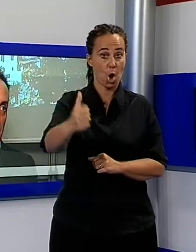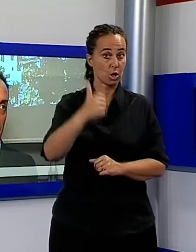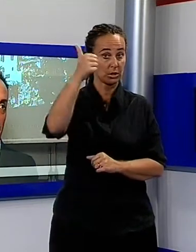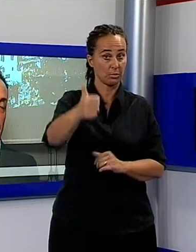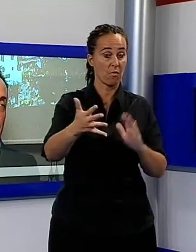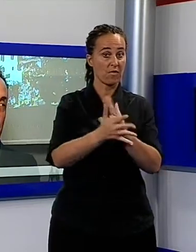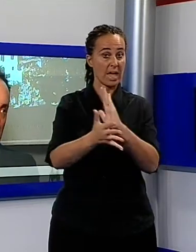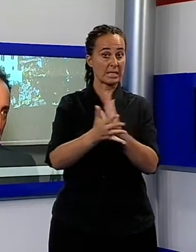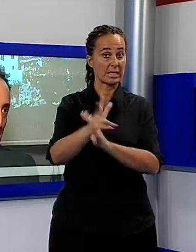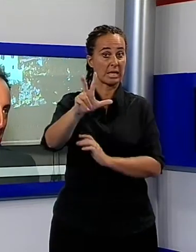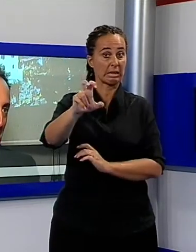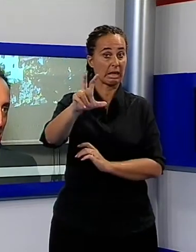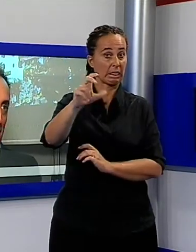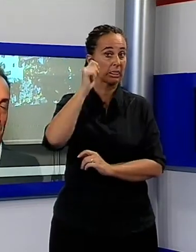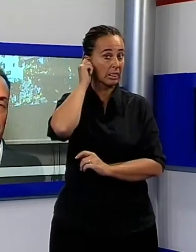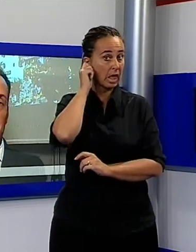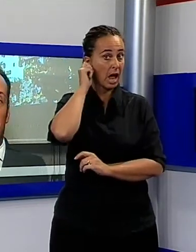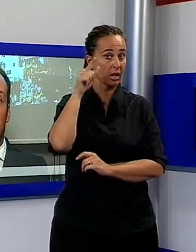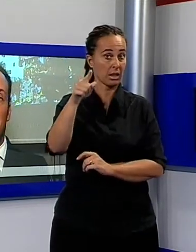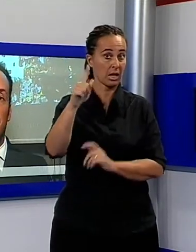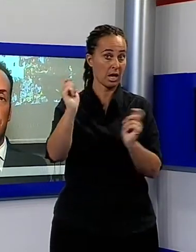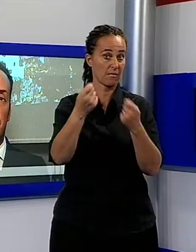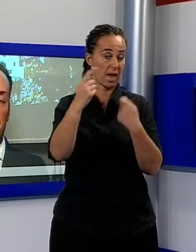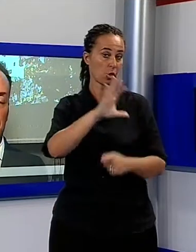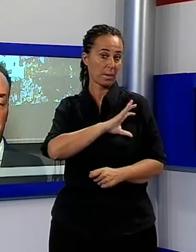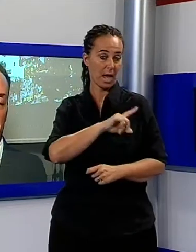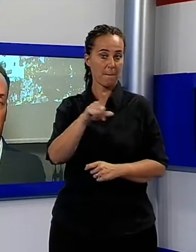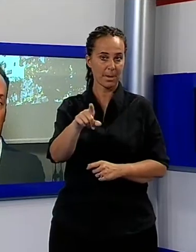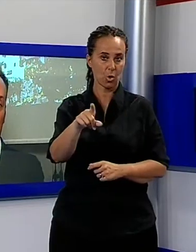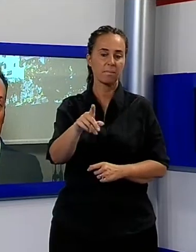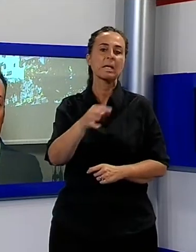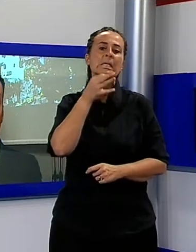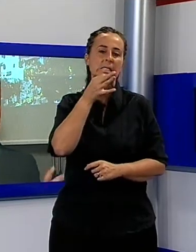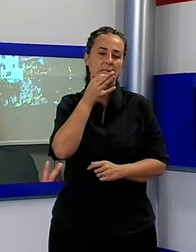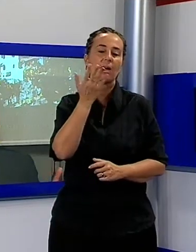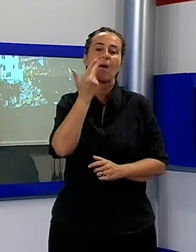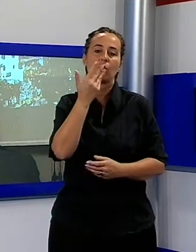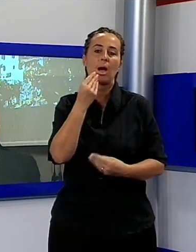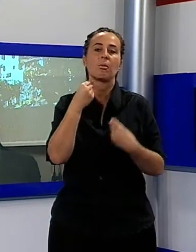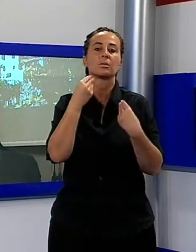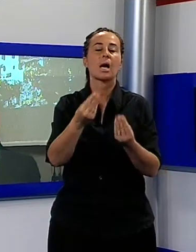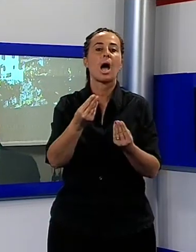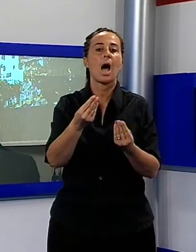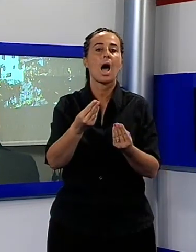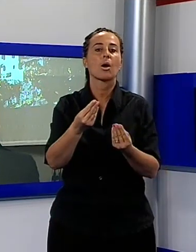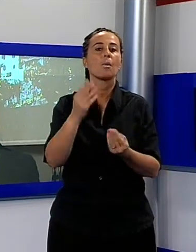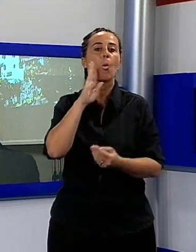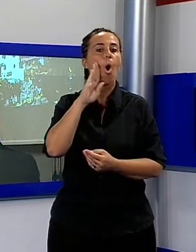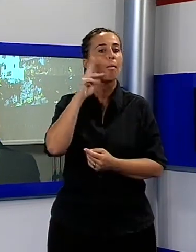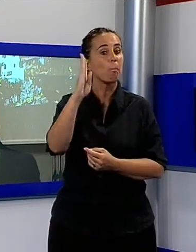e cercando anche di ricordare e valorizzare la figura di Francesco Belluomini, sicuramente cercheremo di trovare qualcosa di innovativo per